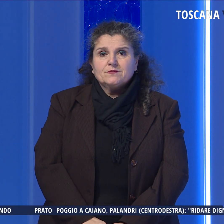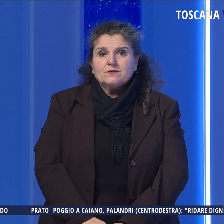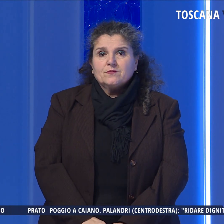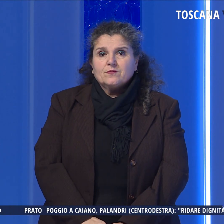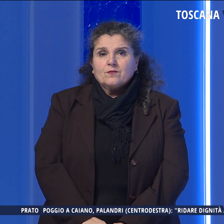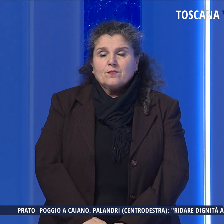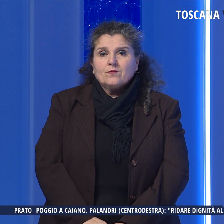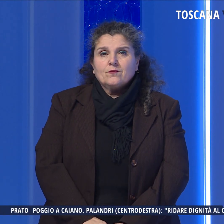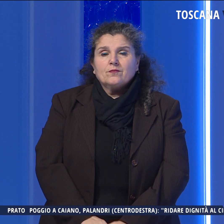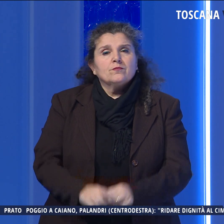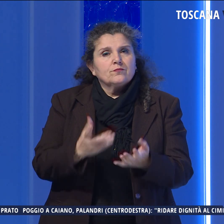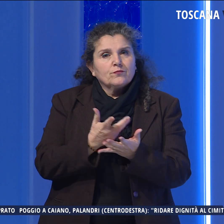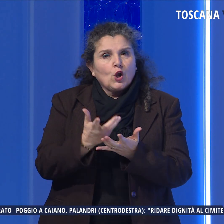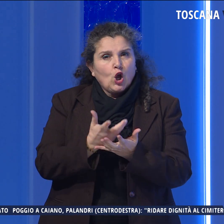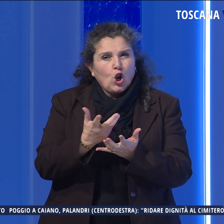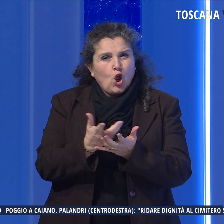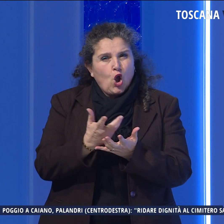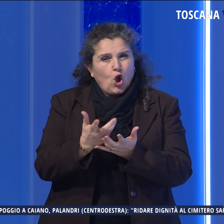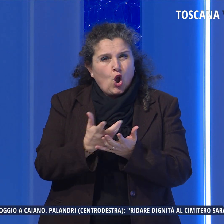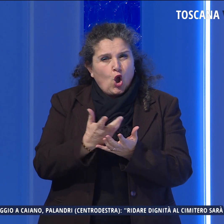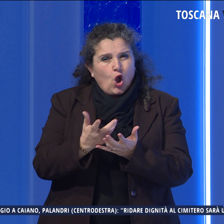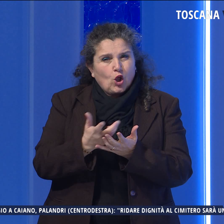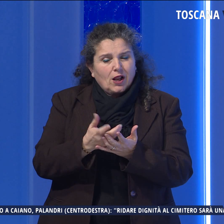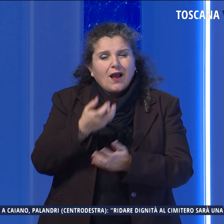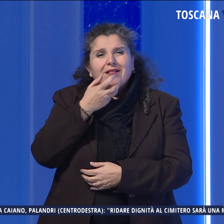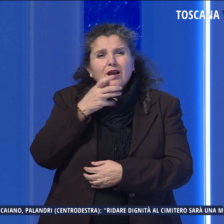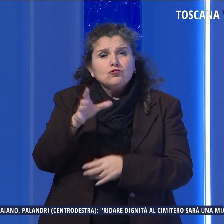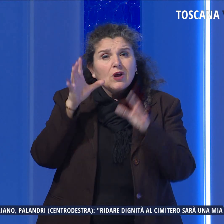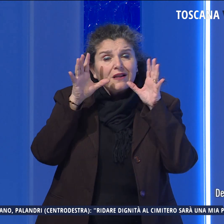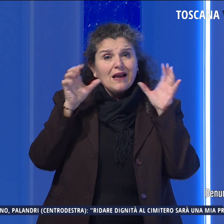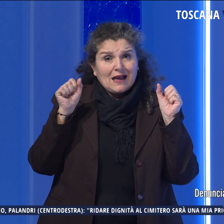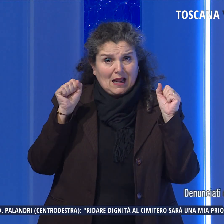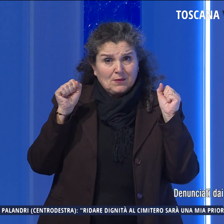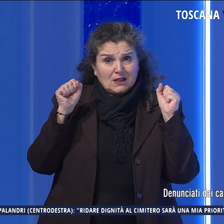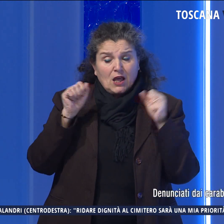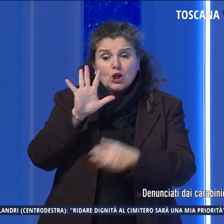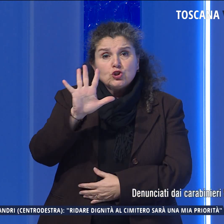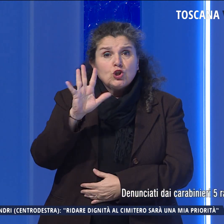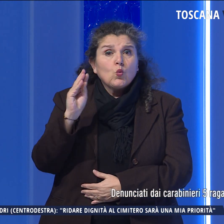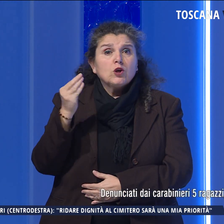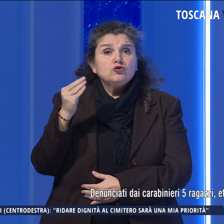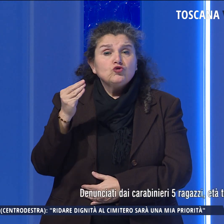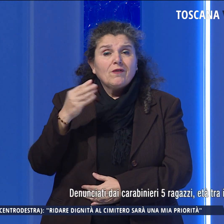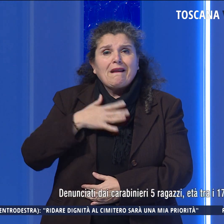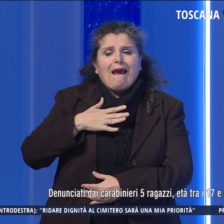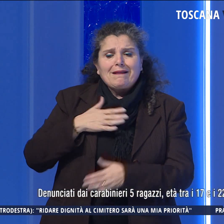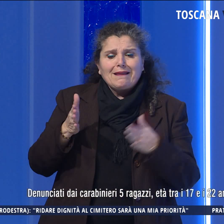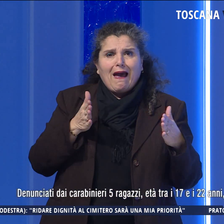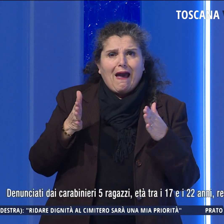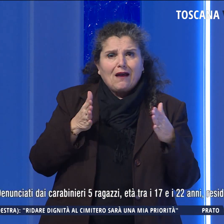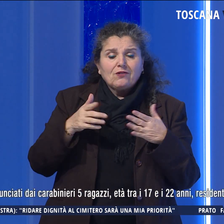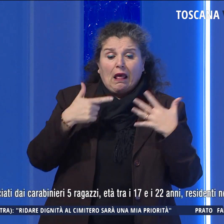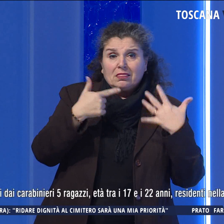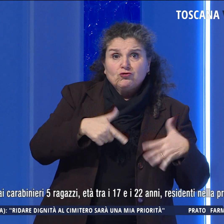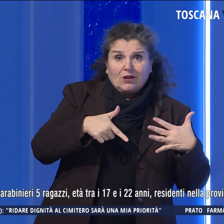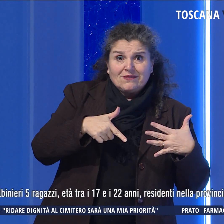Siamo ancora alla cronaca. Denunciati dai carabinieri, 5 ragazzi con un'età media tra